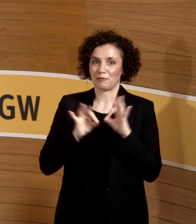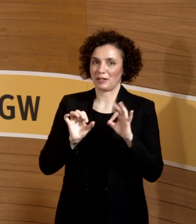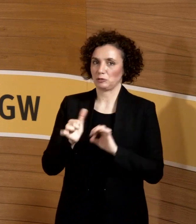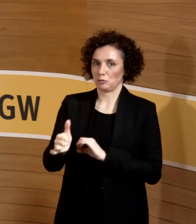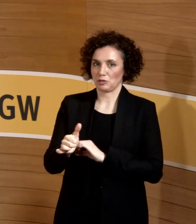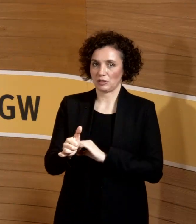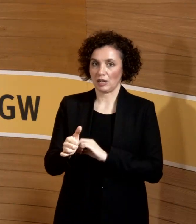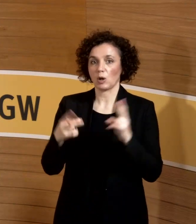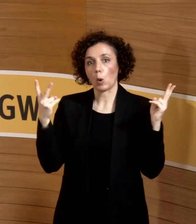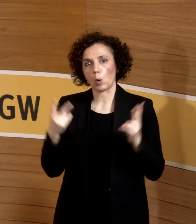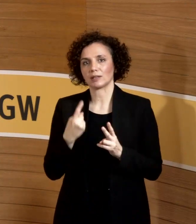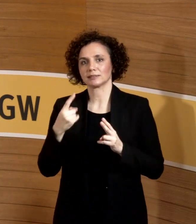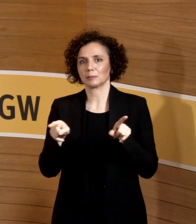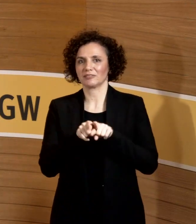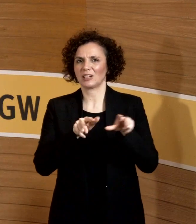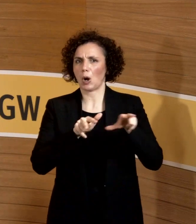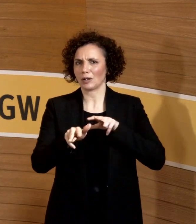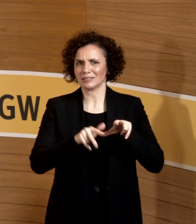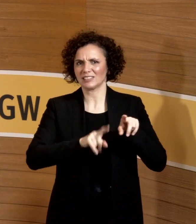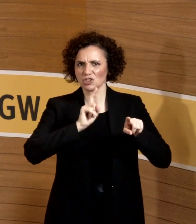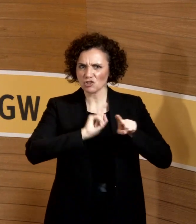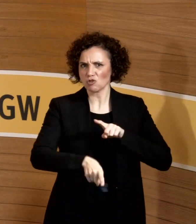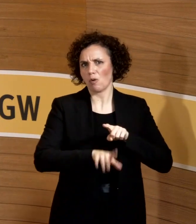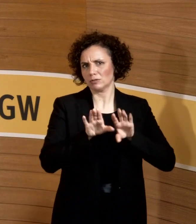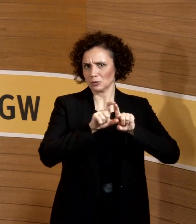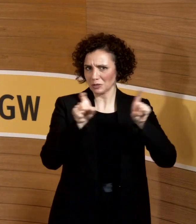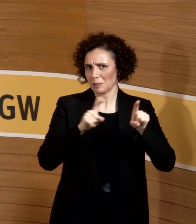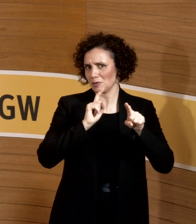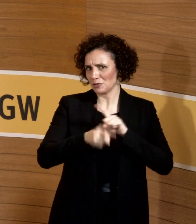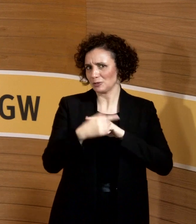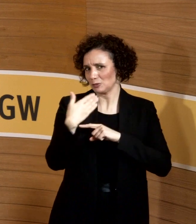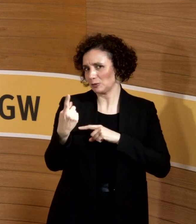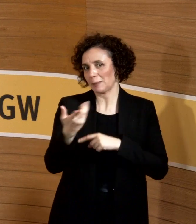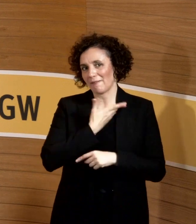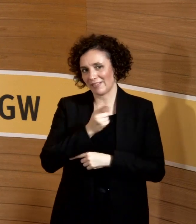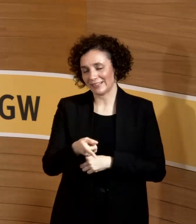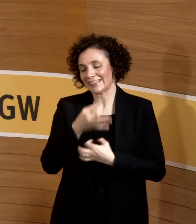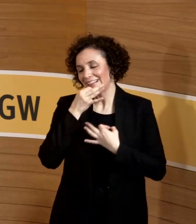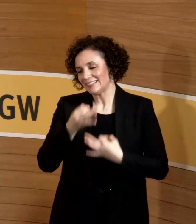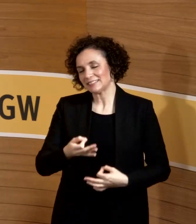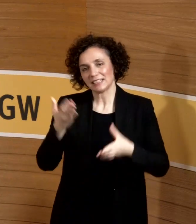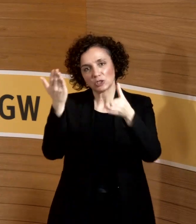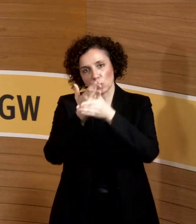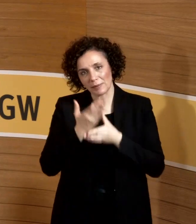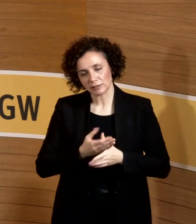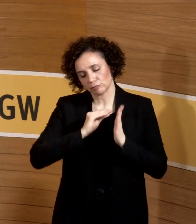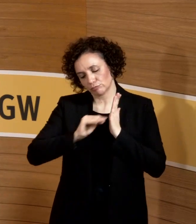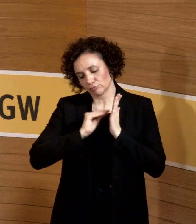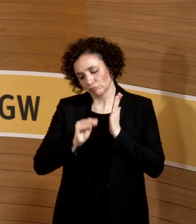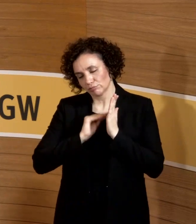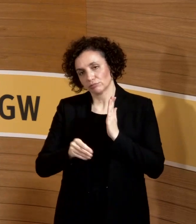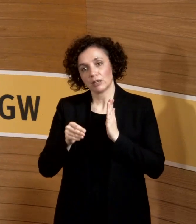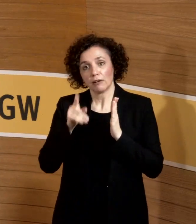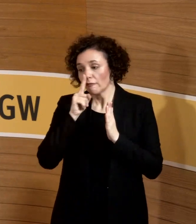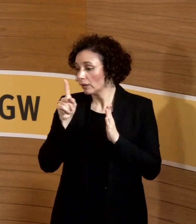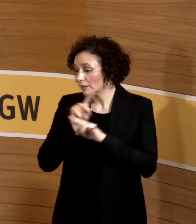ins Organisationsverschulden und da wollen Sie nicht sein. Dokumentieren Sie, was geht, dokumentieren Sie, was nicht geht und